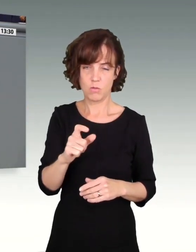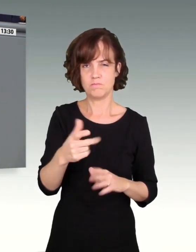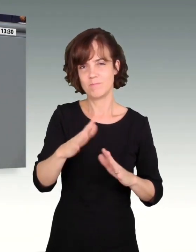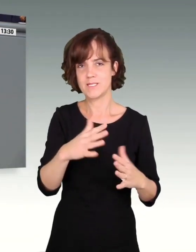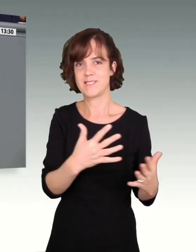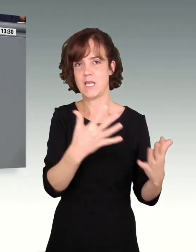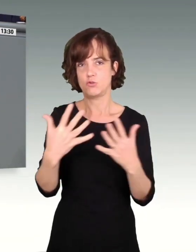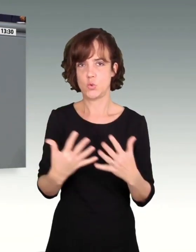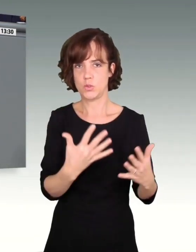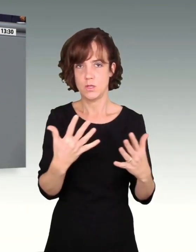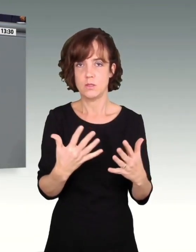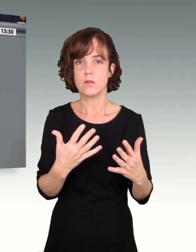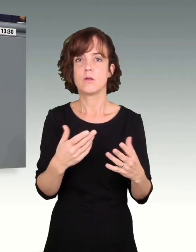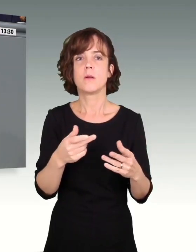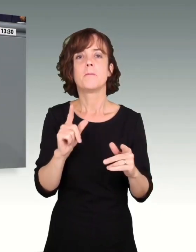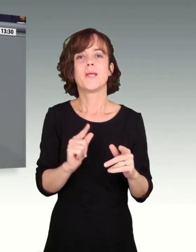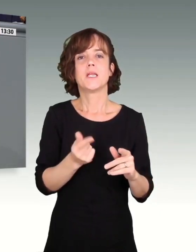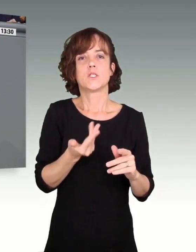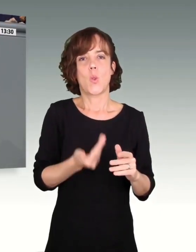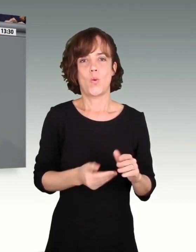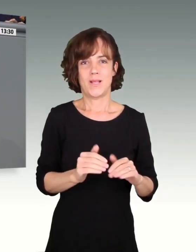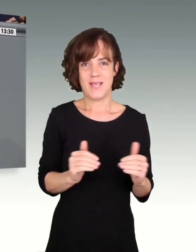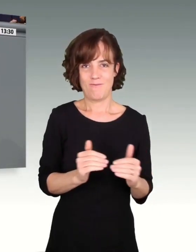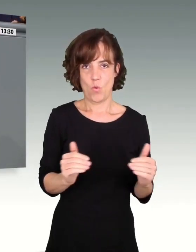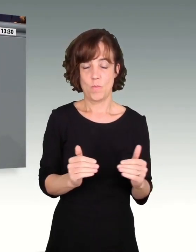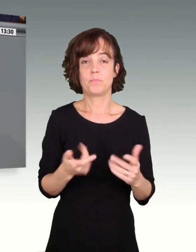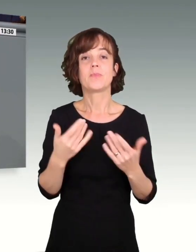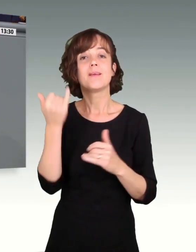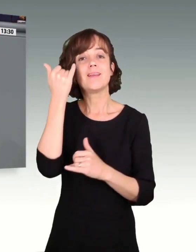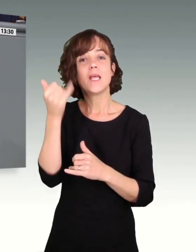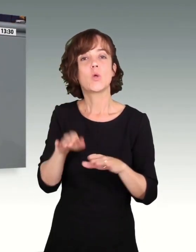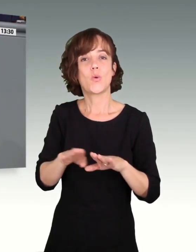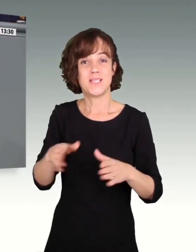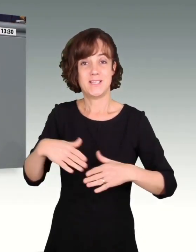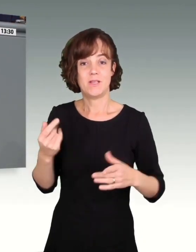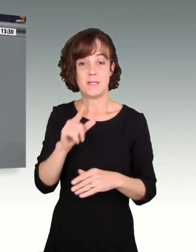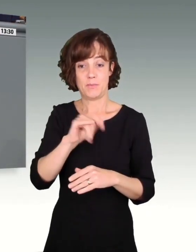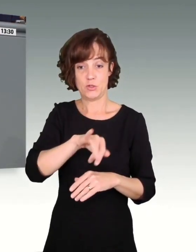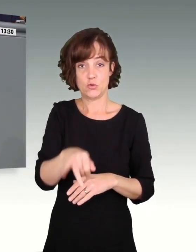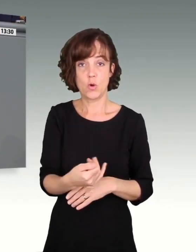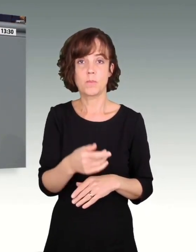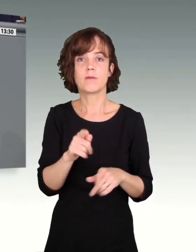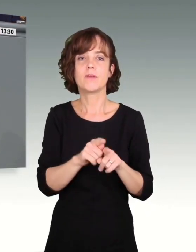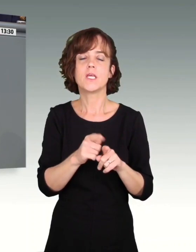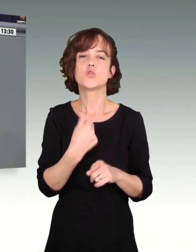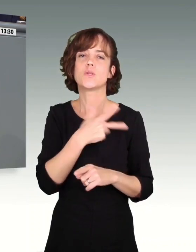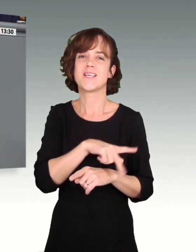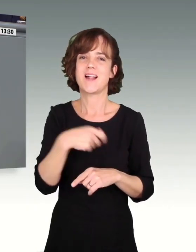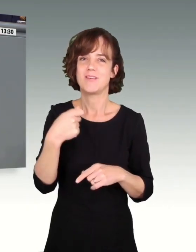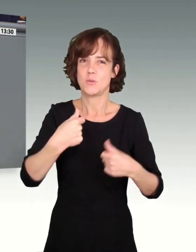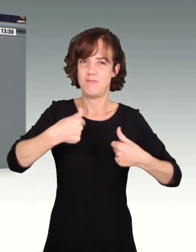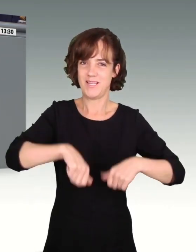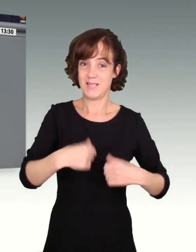in der Regel auf Mindestlohnniveau. Und die Idee grundsätzlich ist, dass ein Minijob eben keine sozialversicherungspflichtige